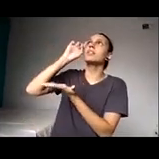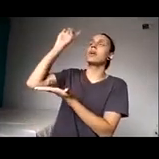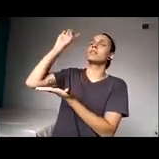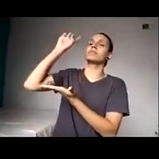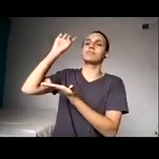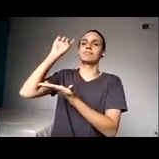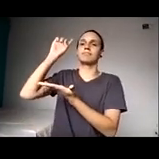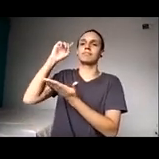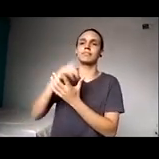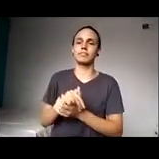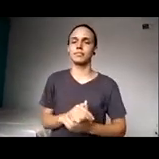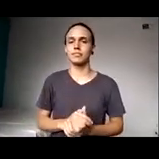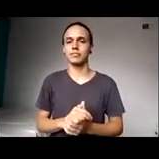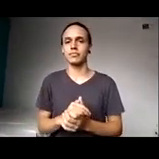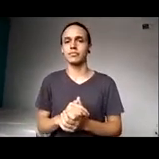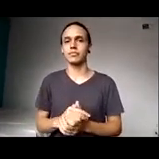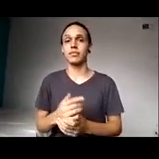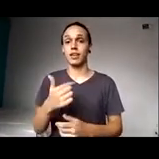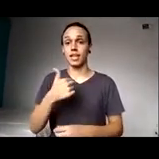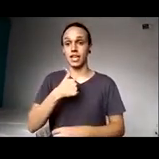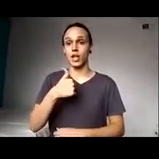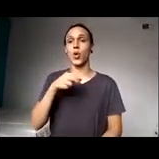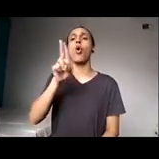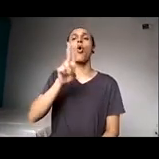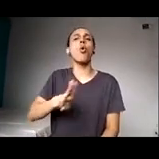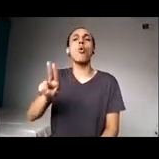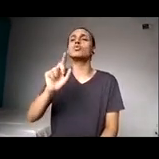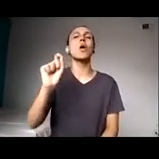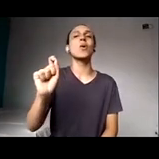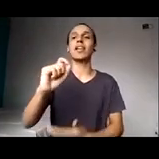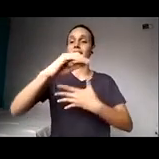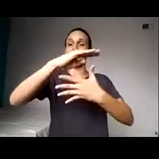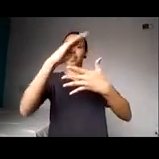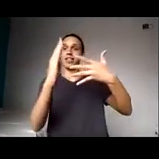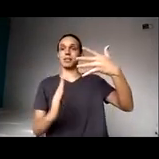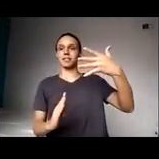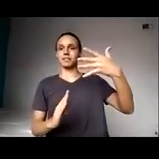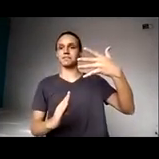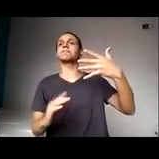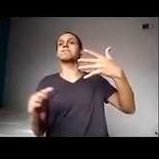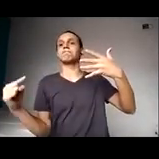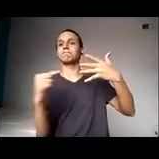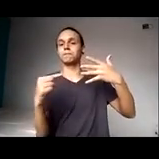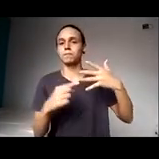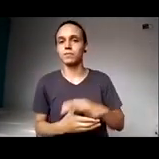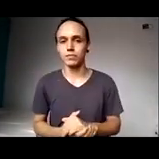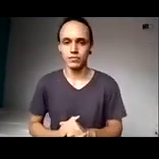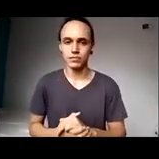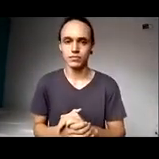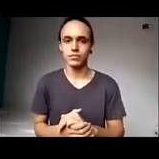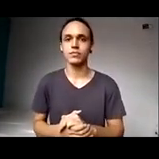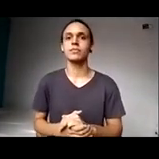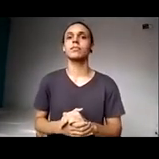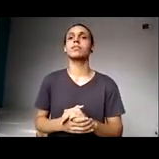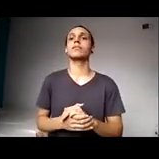Eu precisava, eu falo a língua brasileira demais, mas para falar com a sociedade